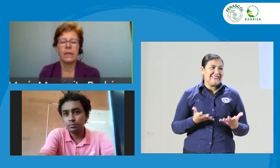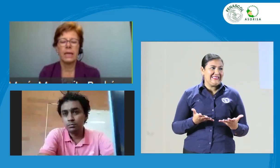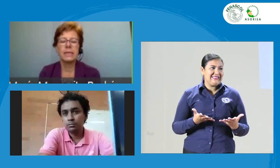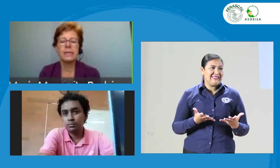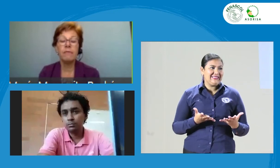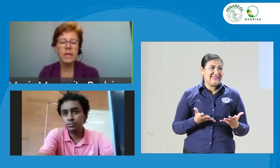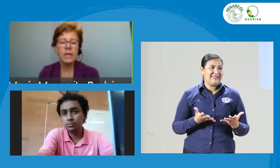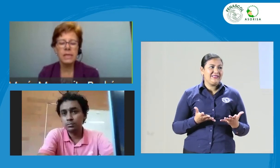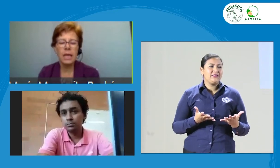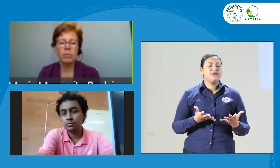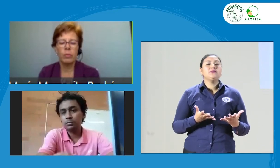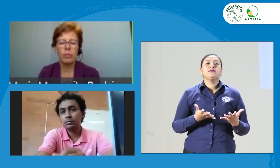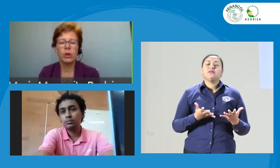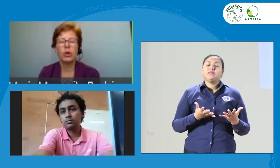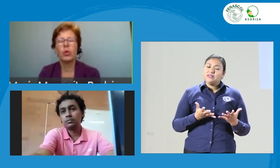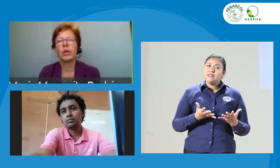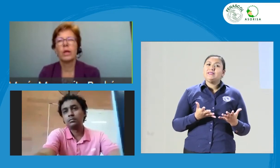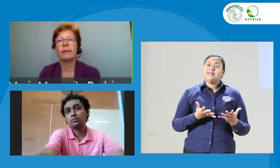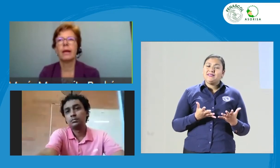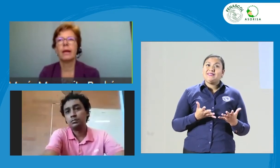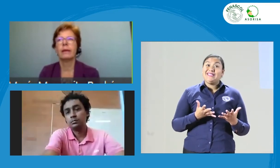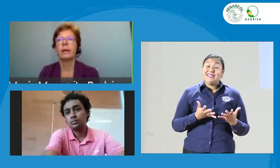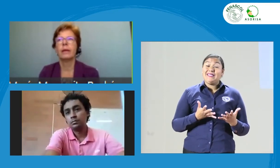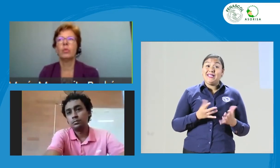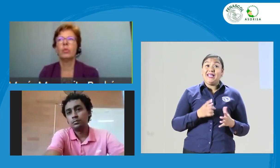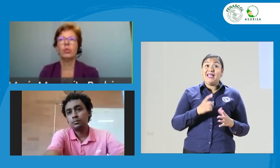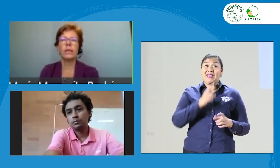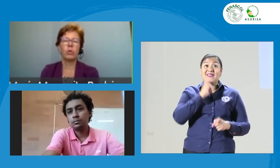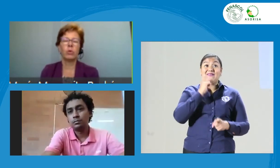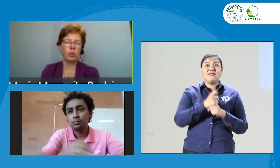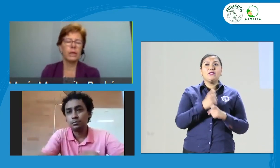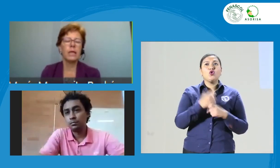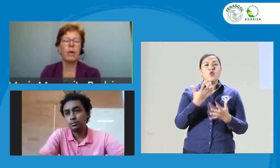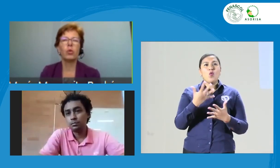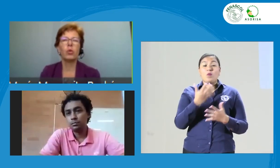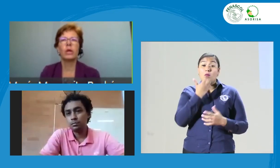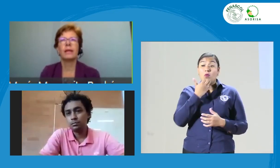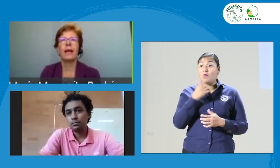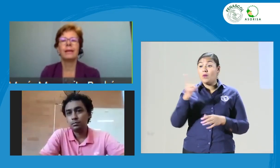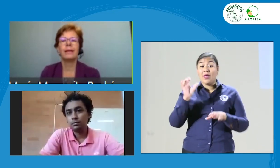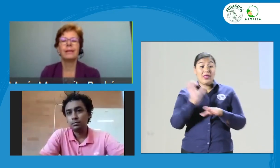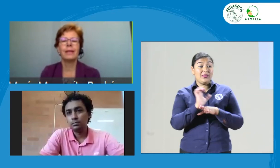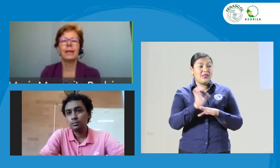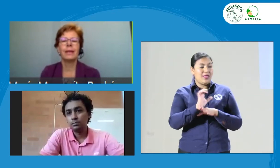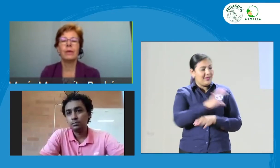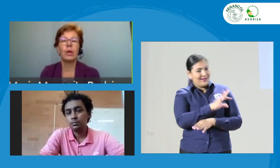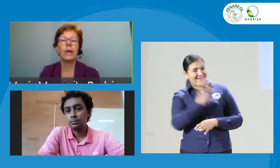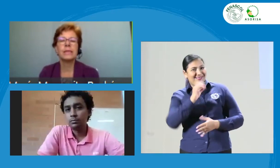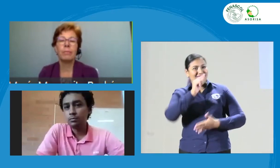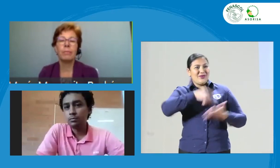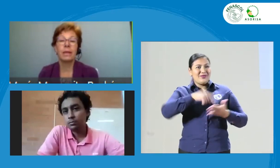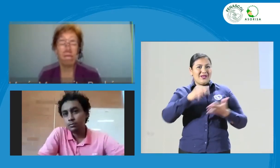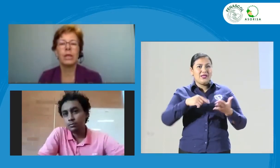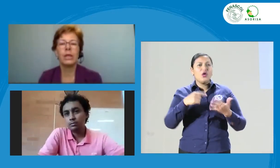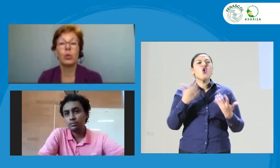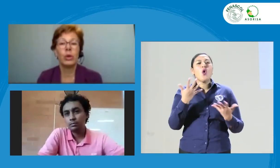es difícil al momento de contratar, cuando una entidad va a contratar a alguien, evaluar esa parte